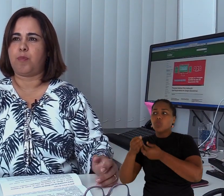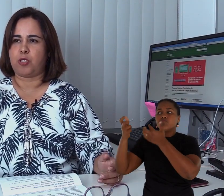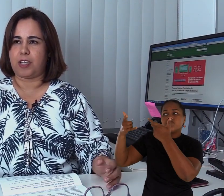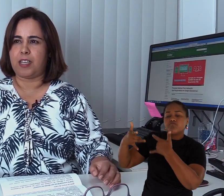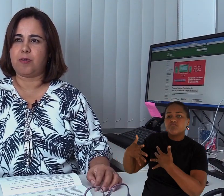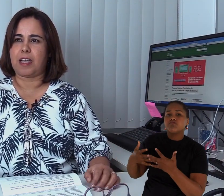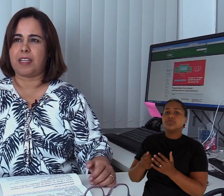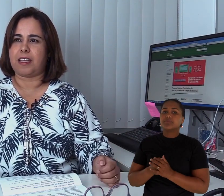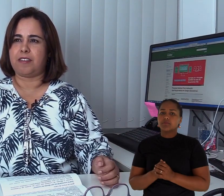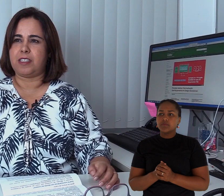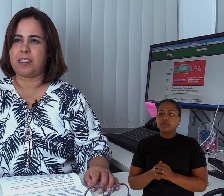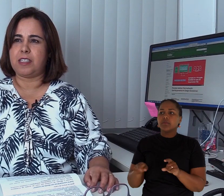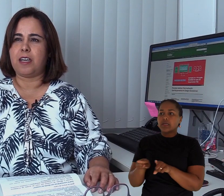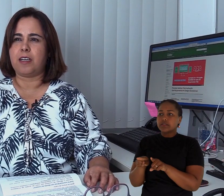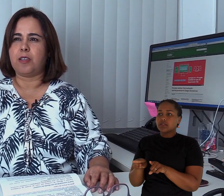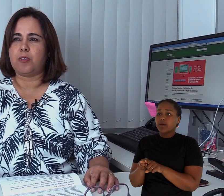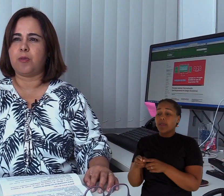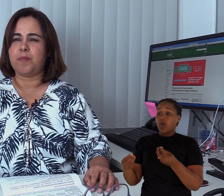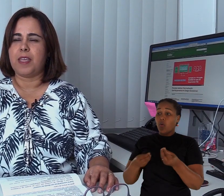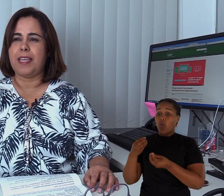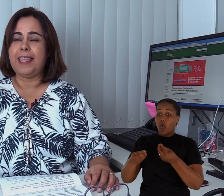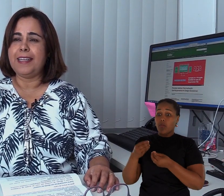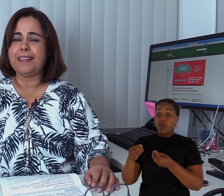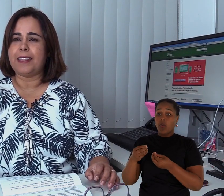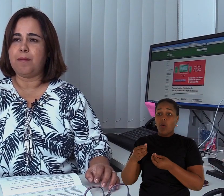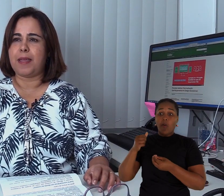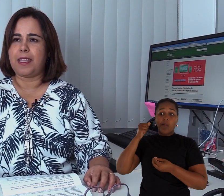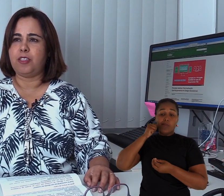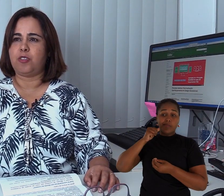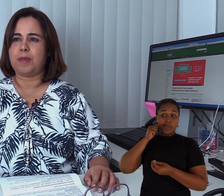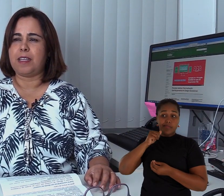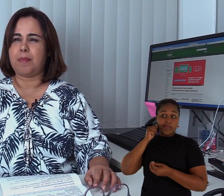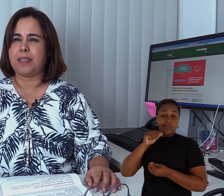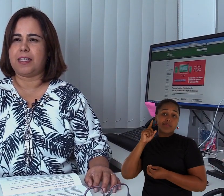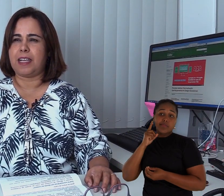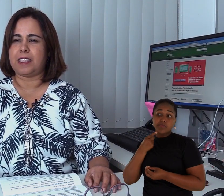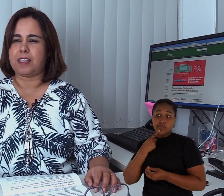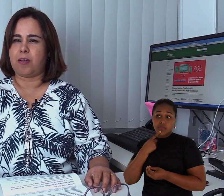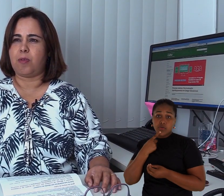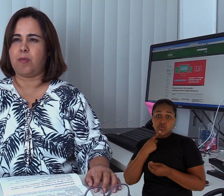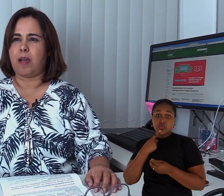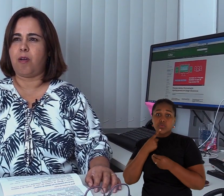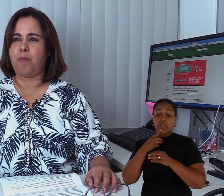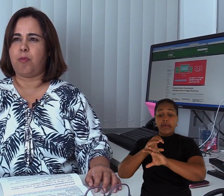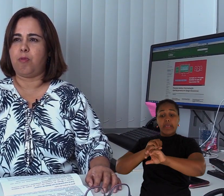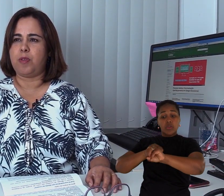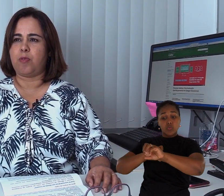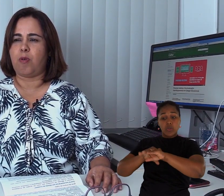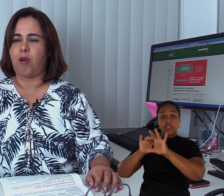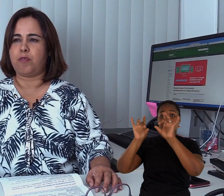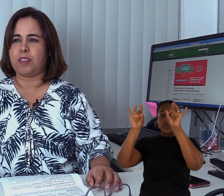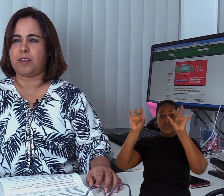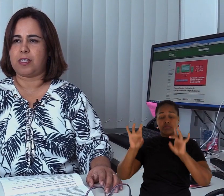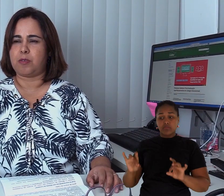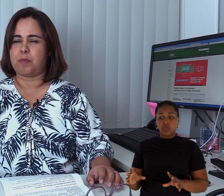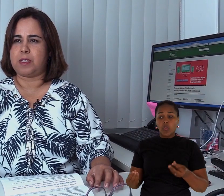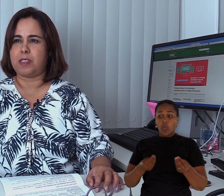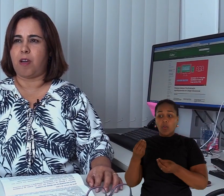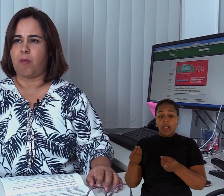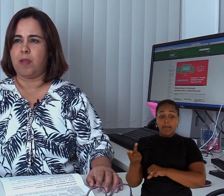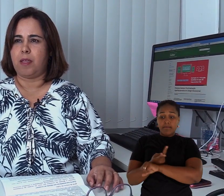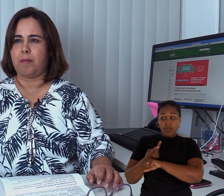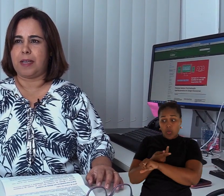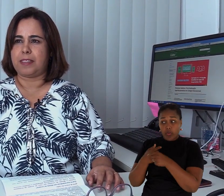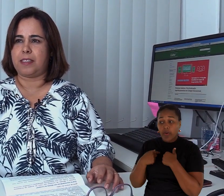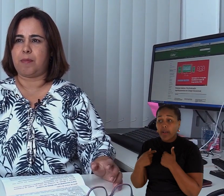do projeto que ela estava iniciando, e também de uma demanda em relação ao público alvo da educação